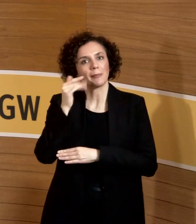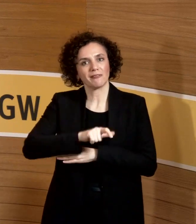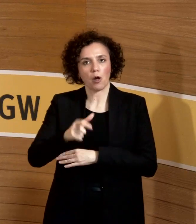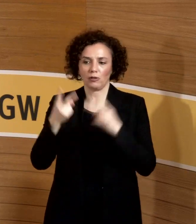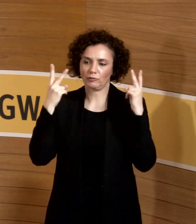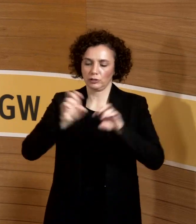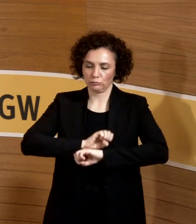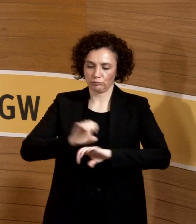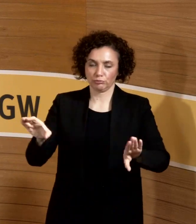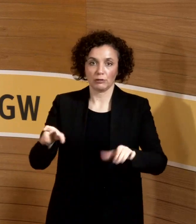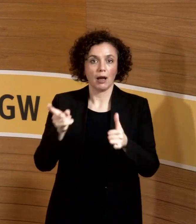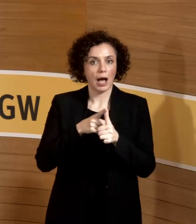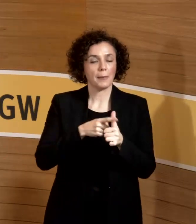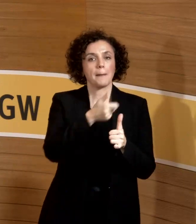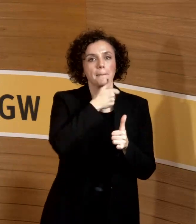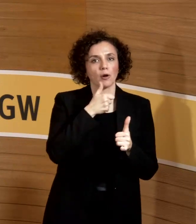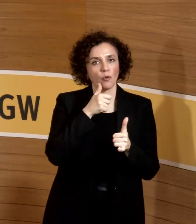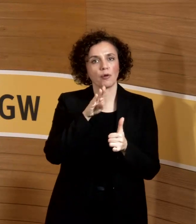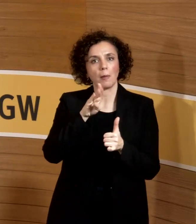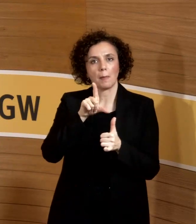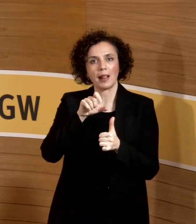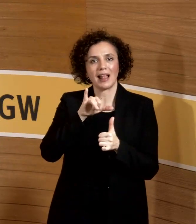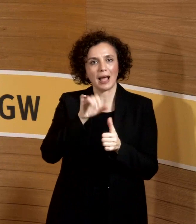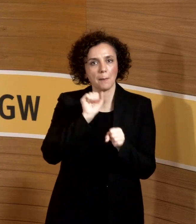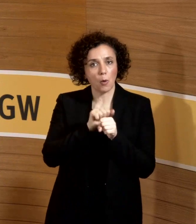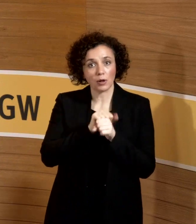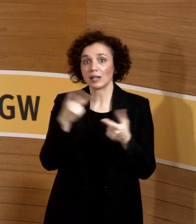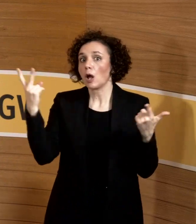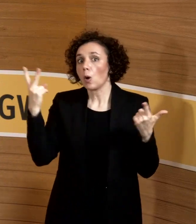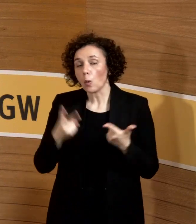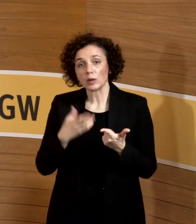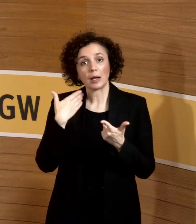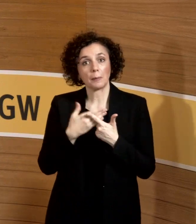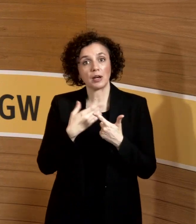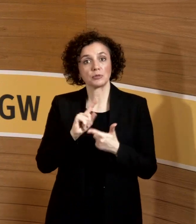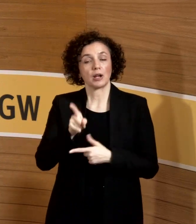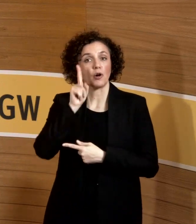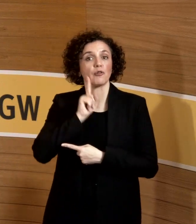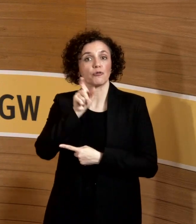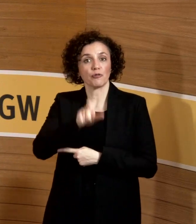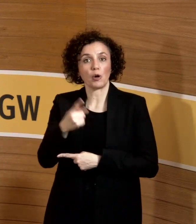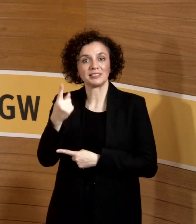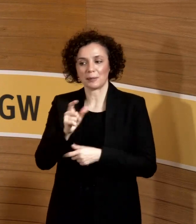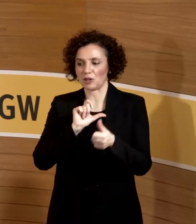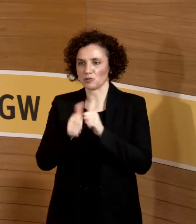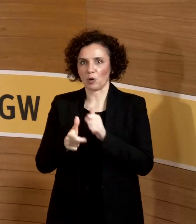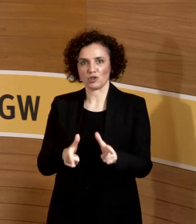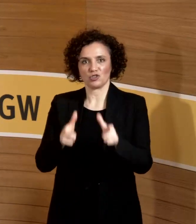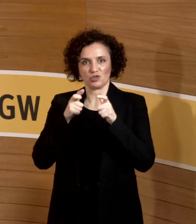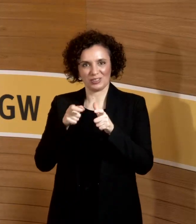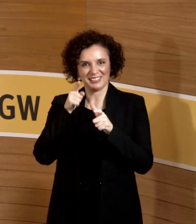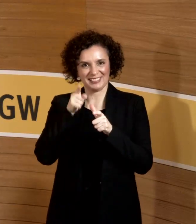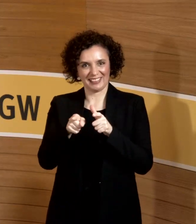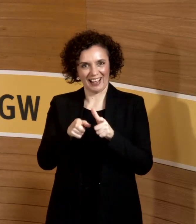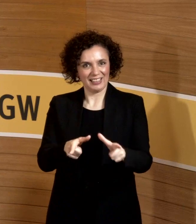berufliche Bleiexpositionen. Wir haben junge Frauen, die als Sportschützinnen in die Bleiexponierten Schießstände gehen und auch